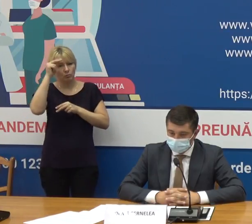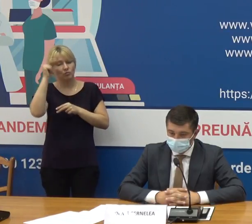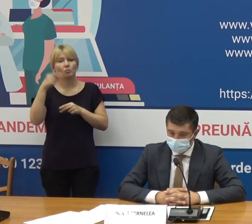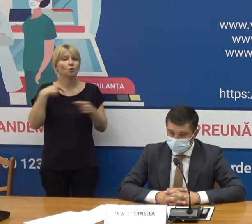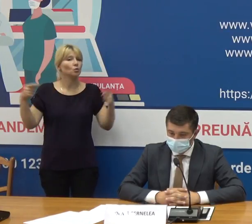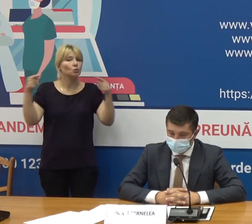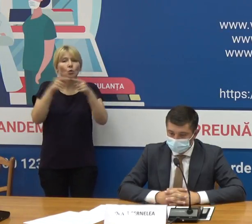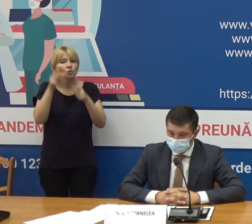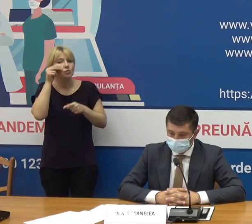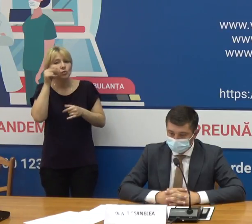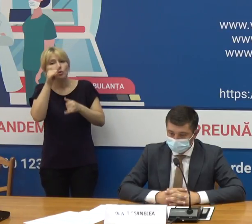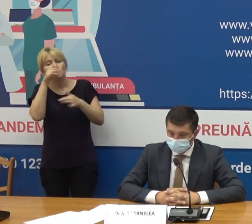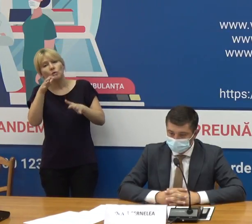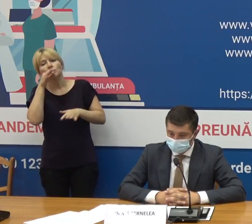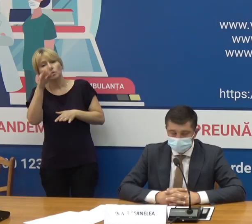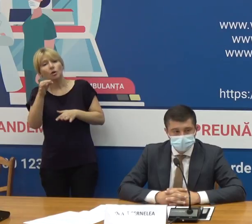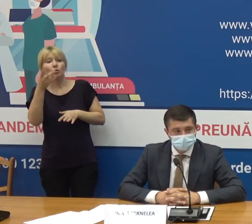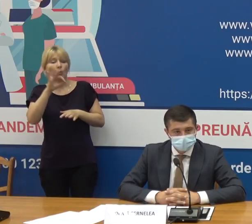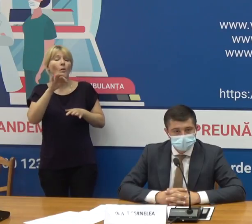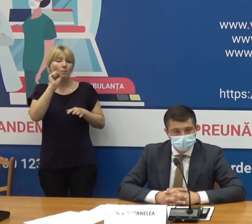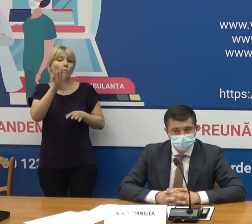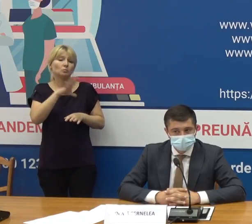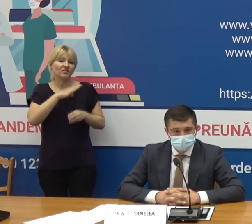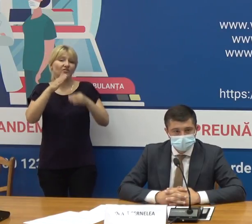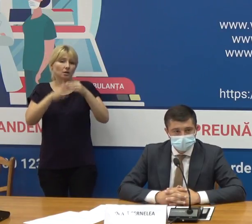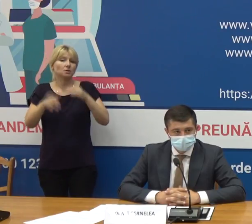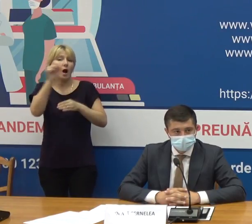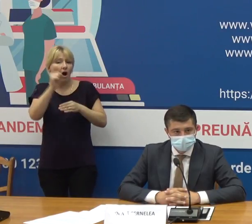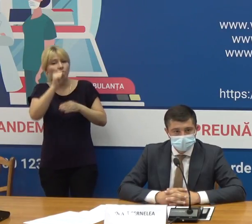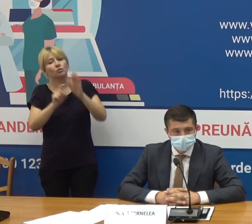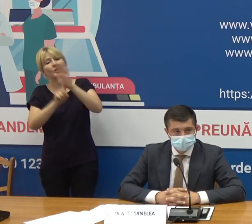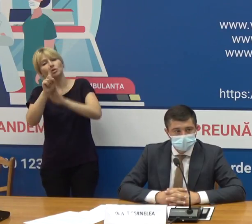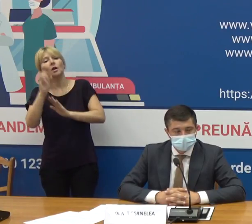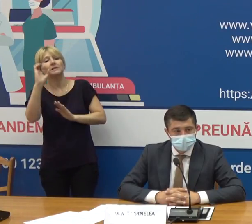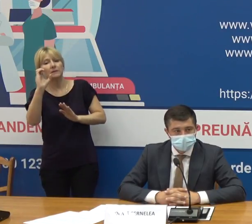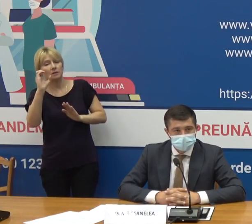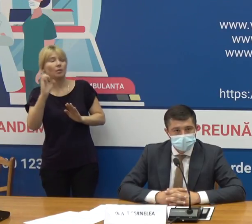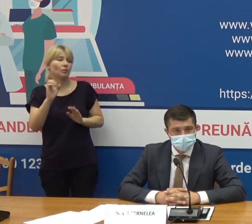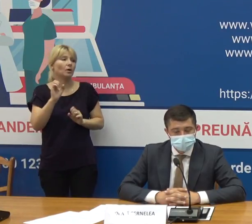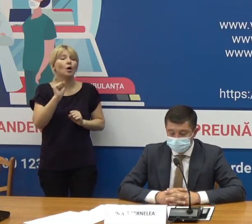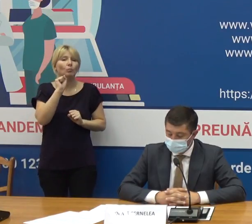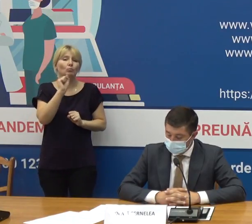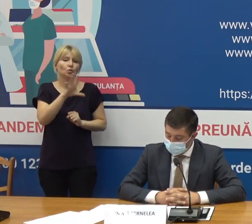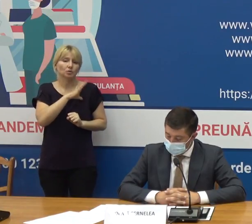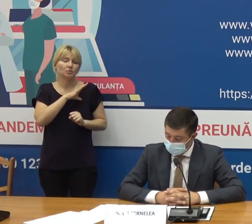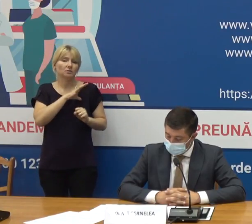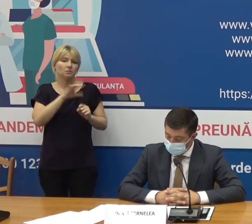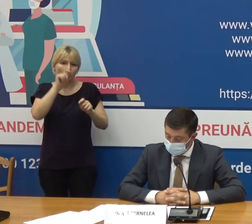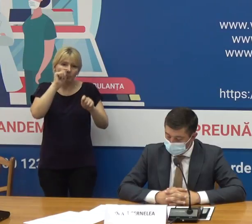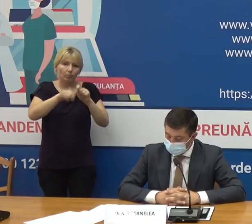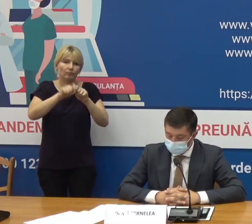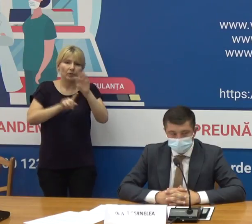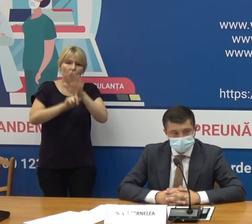vom începe testare dar sperăm că cu sfârșitul lunii august începutul lunii septembrie deja să putem și noi testa deoarece